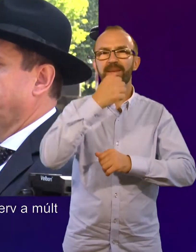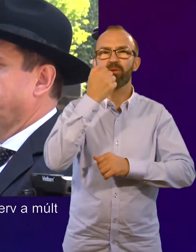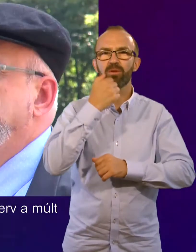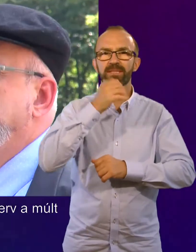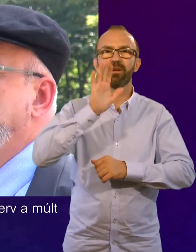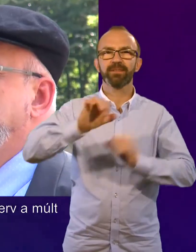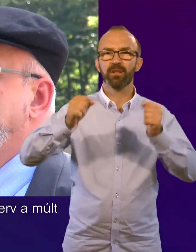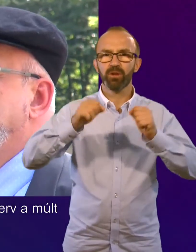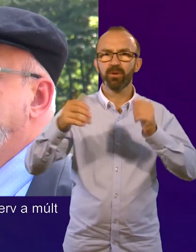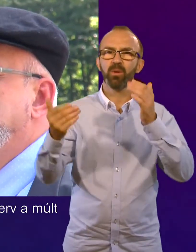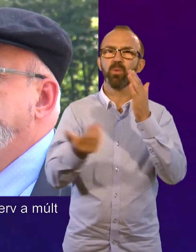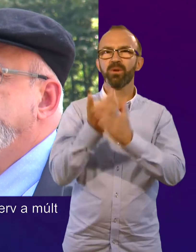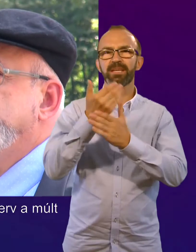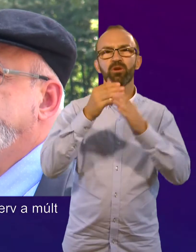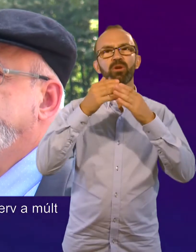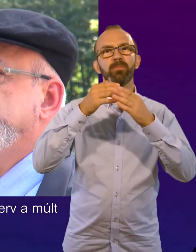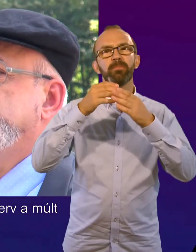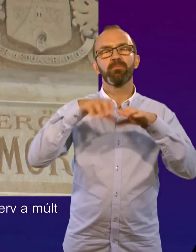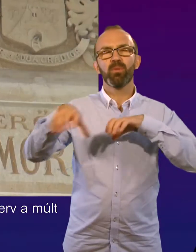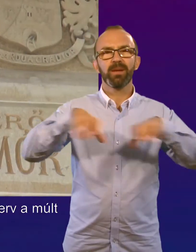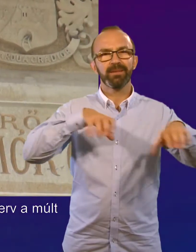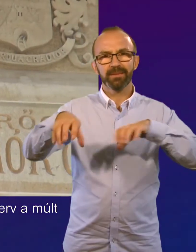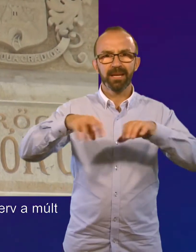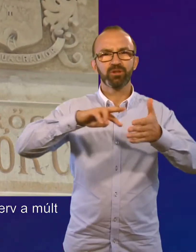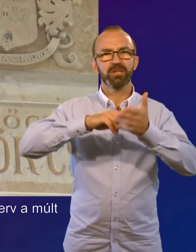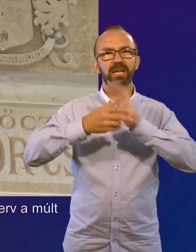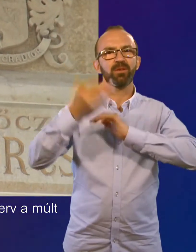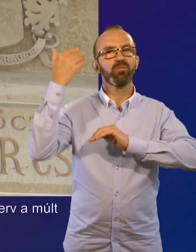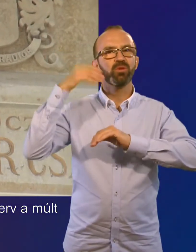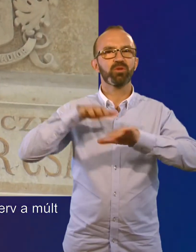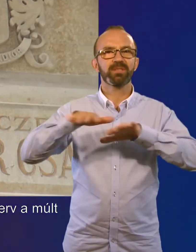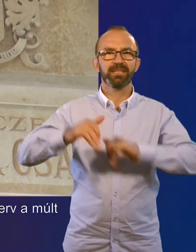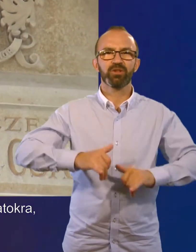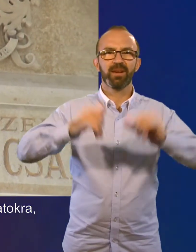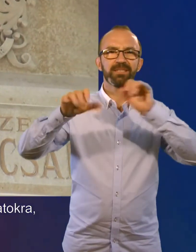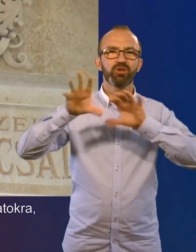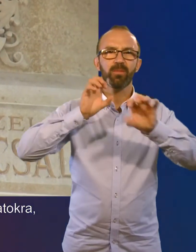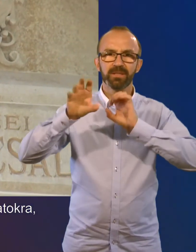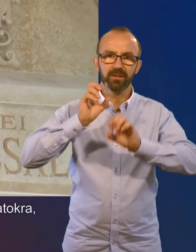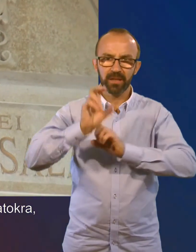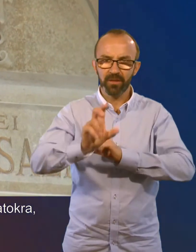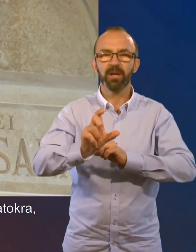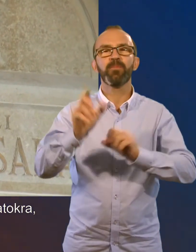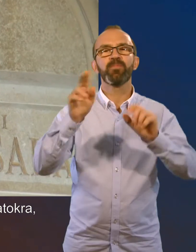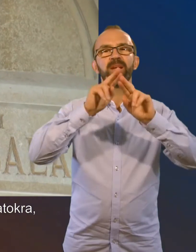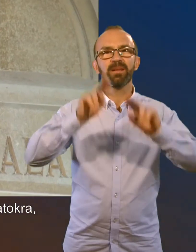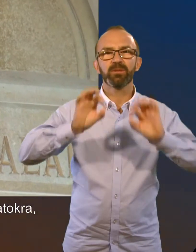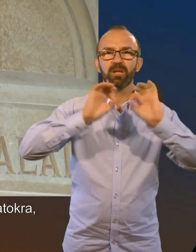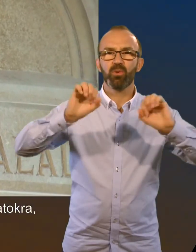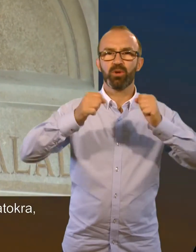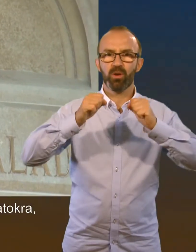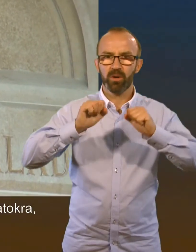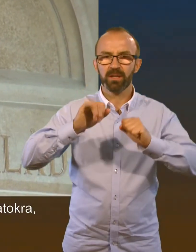Ez a hazai gyakorlatban újszerű mobilitási terv a múlt közlekedésfejlesztési tapasztalataira, nemzetközi jó